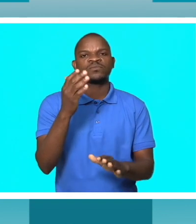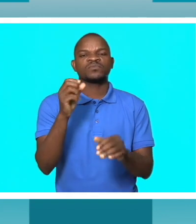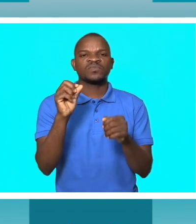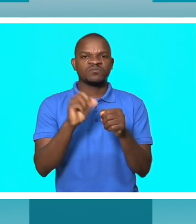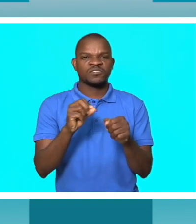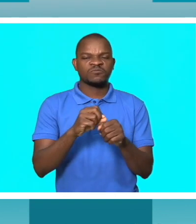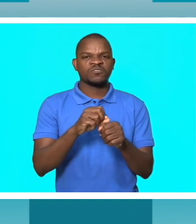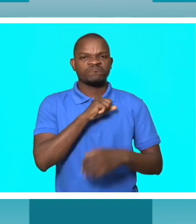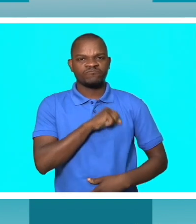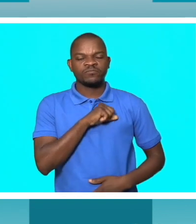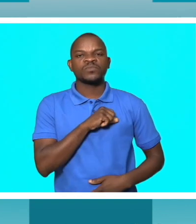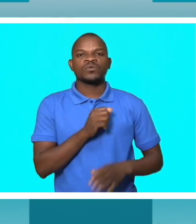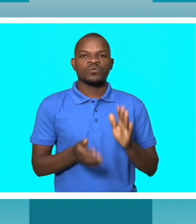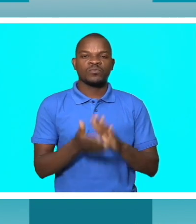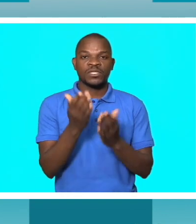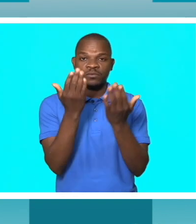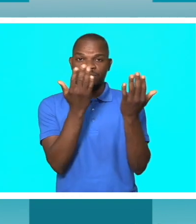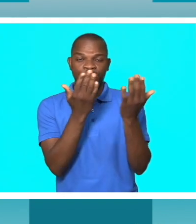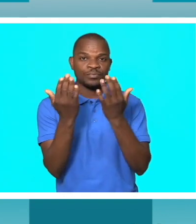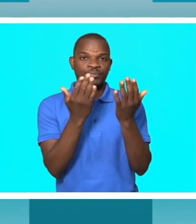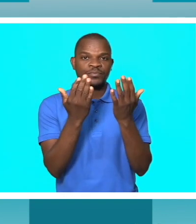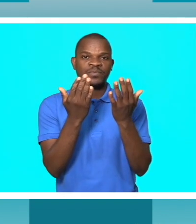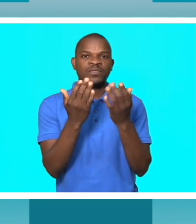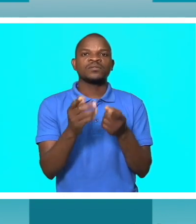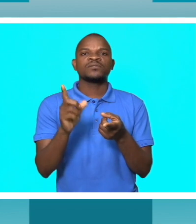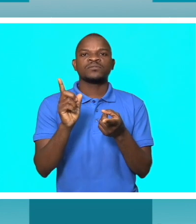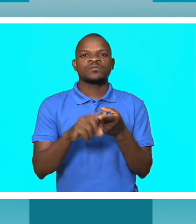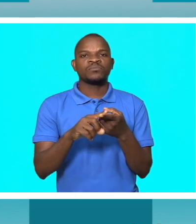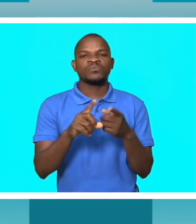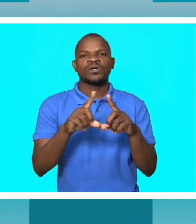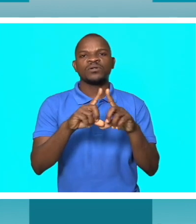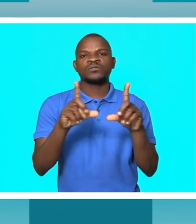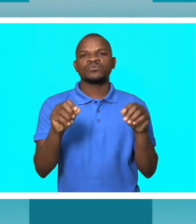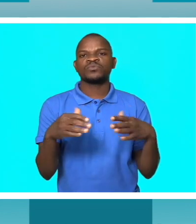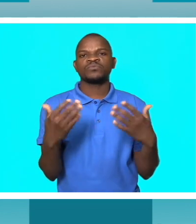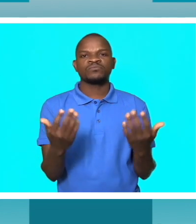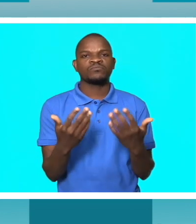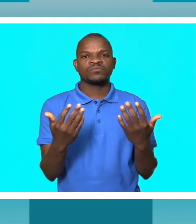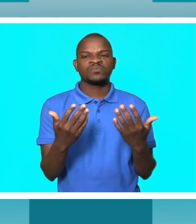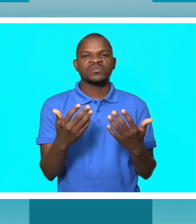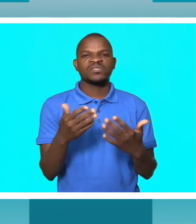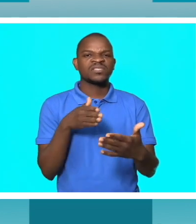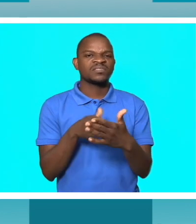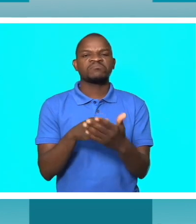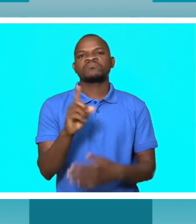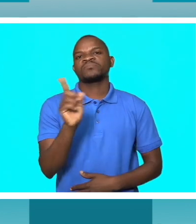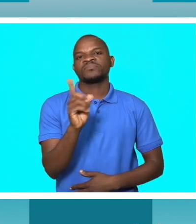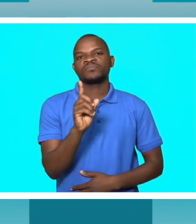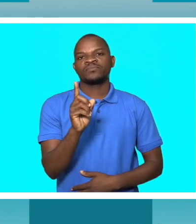não é algo complicado. O importante é nos focar no objetivo que